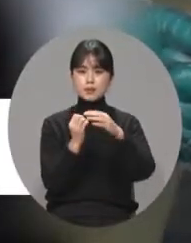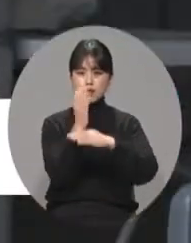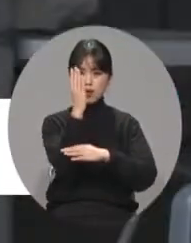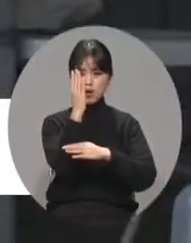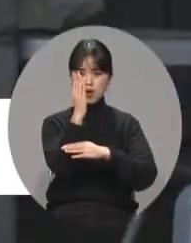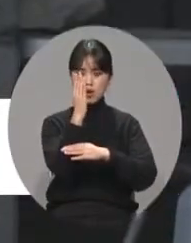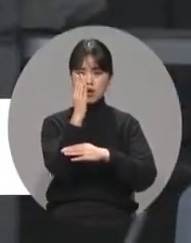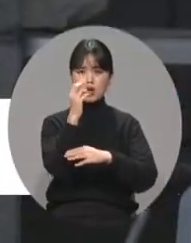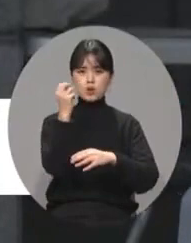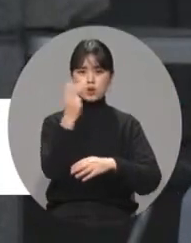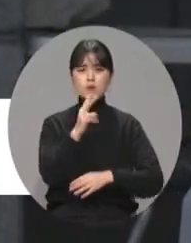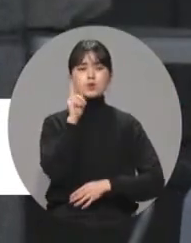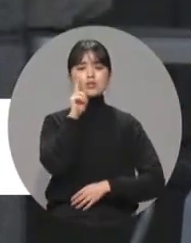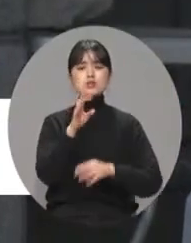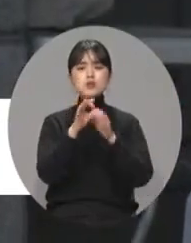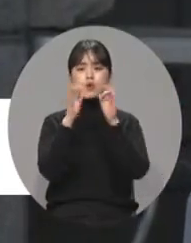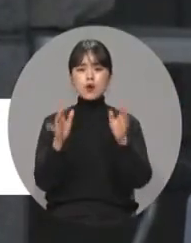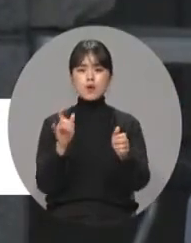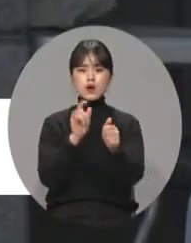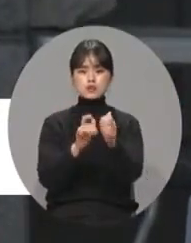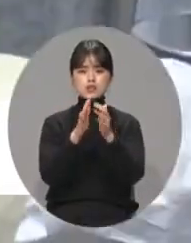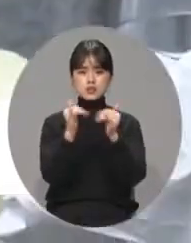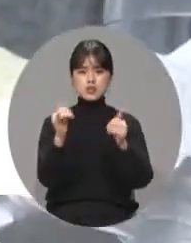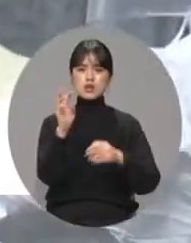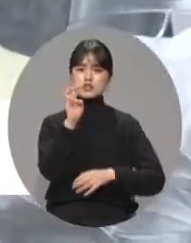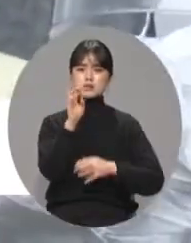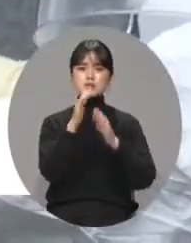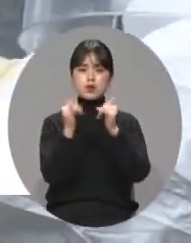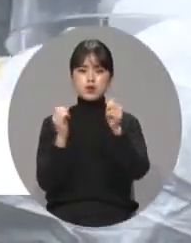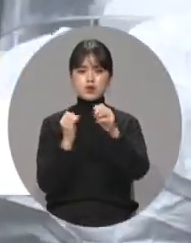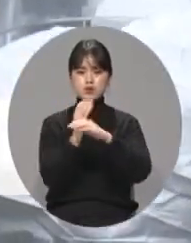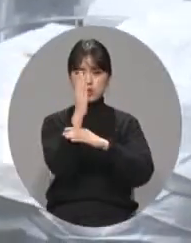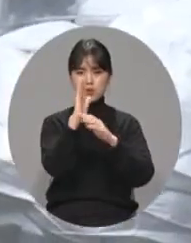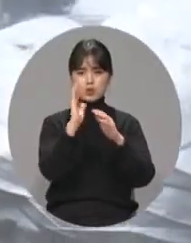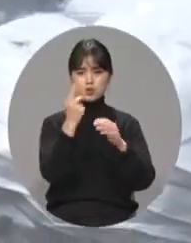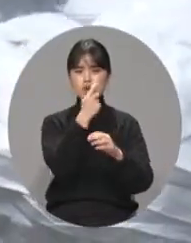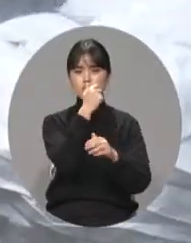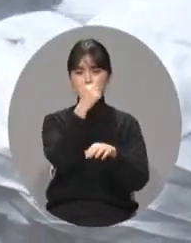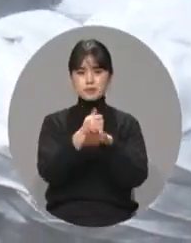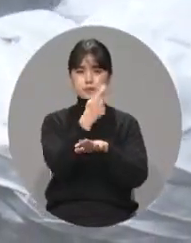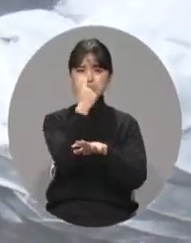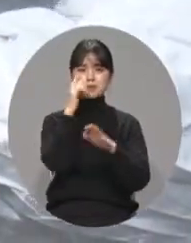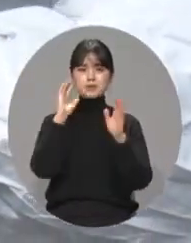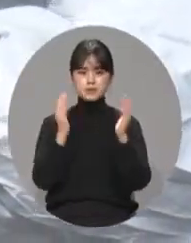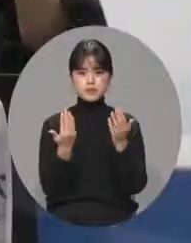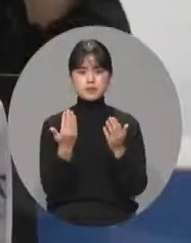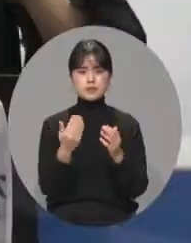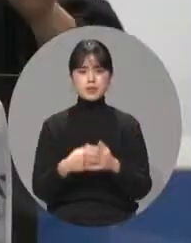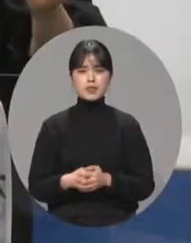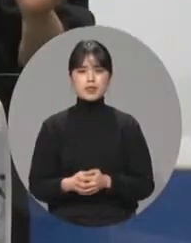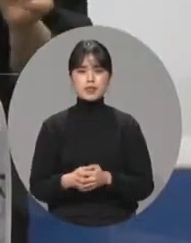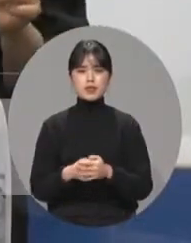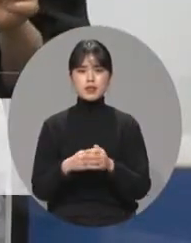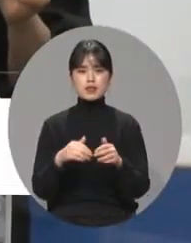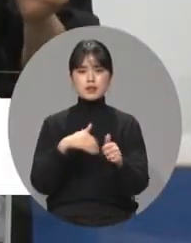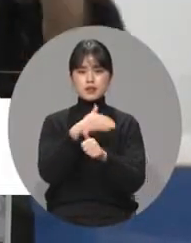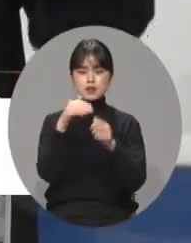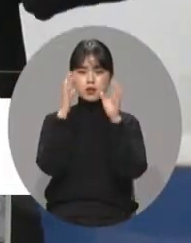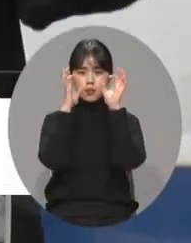이후 이틀 동안 확진자가 30명을 넘는 것으로 최종 확인됐습니다. 발생 양상을 보면